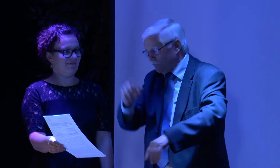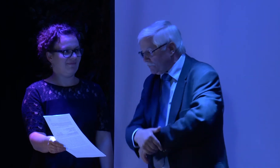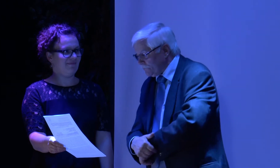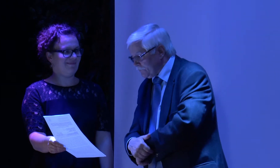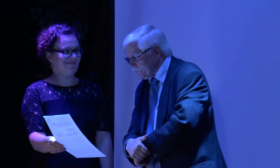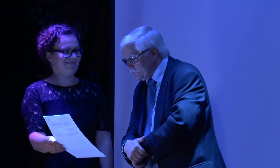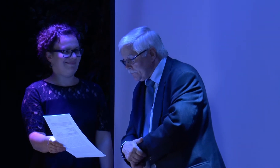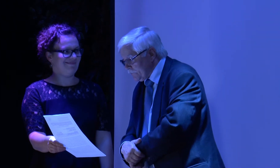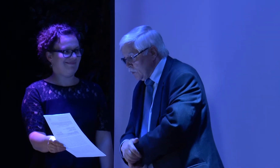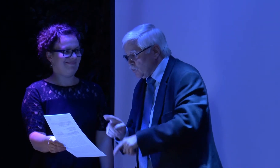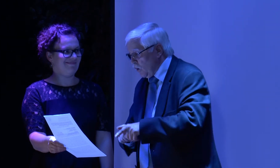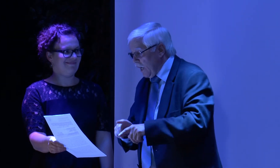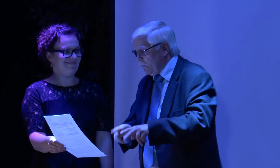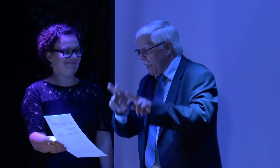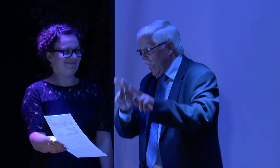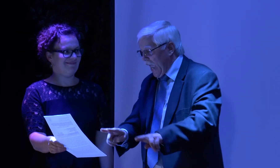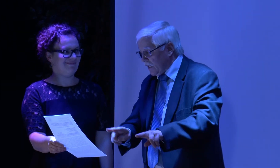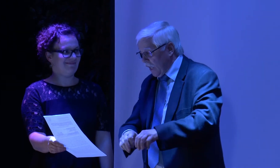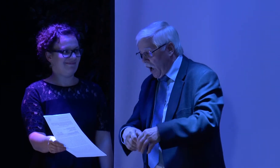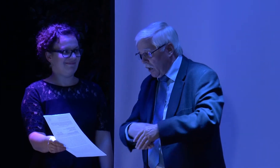auf deutschem Boden,